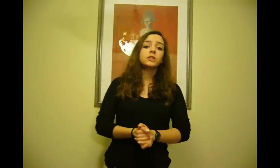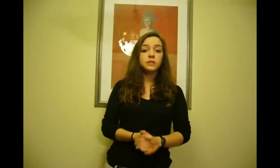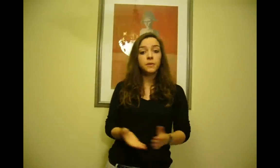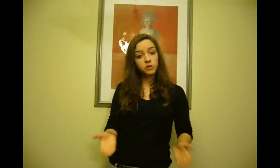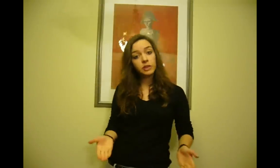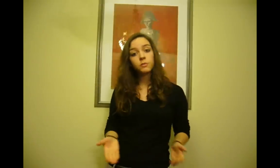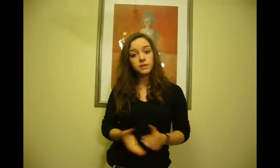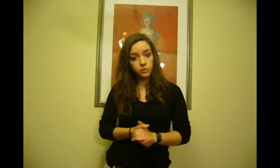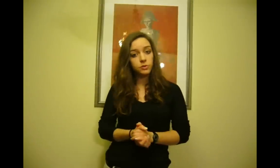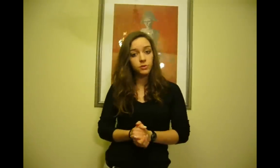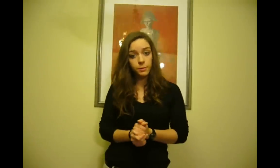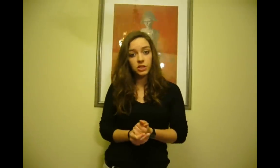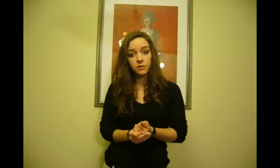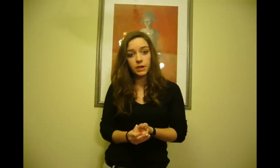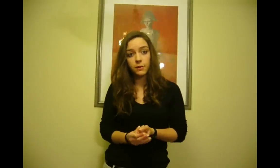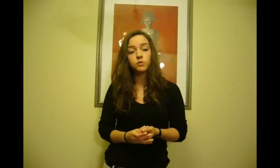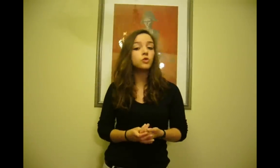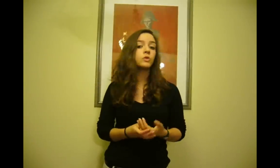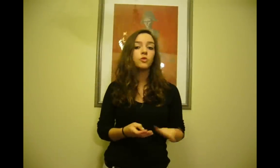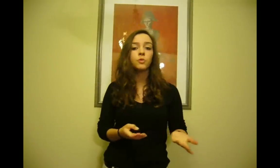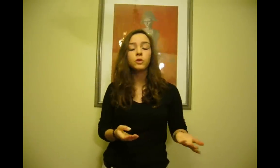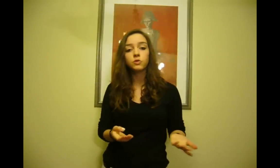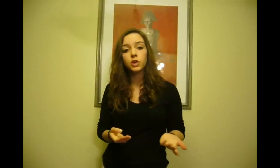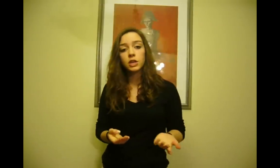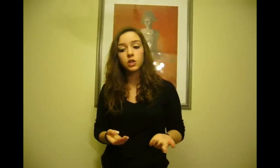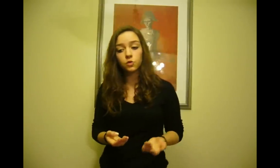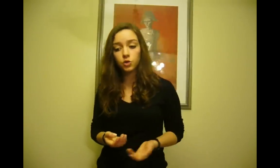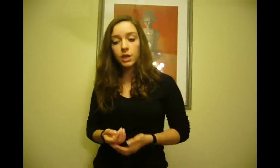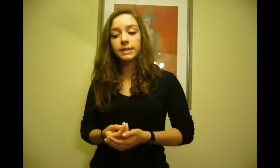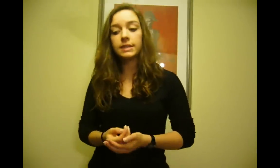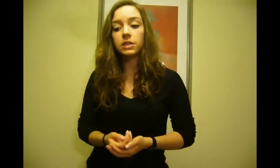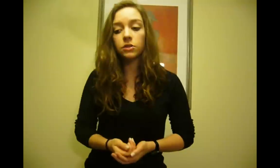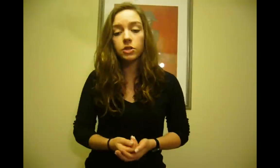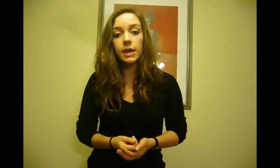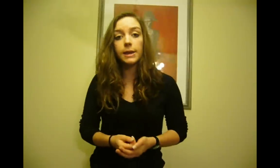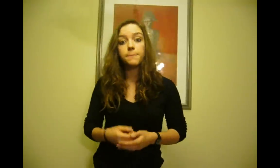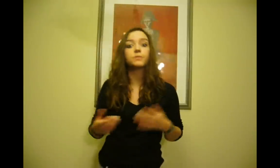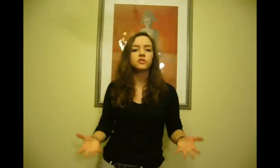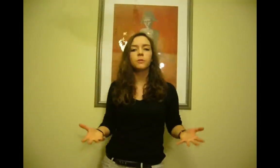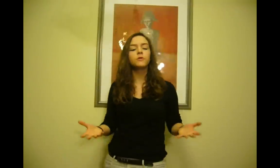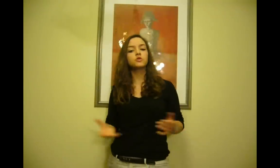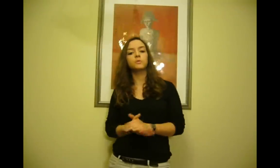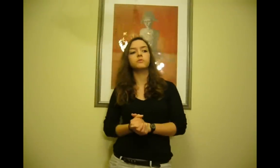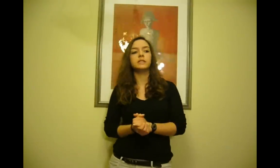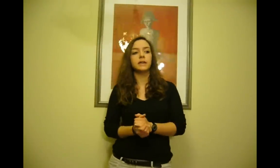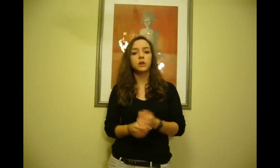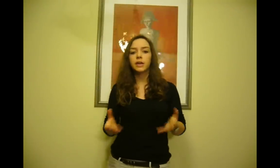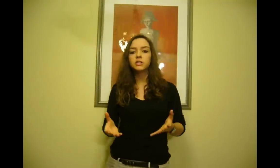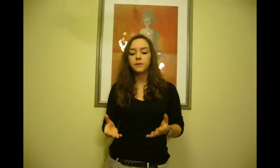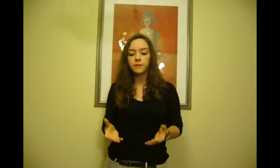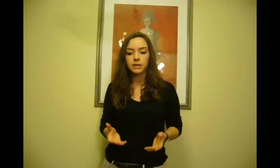Estiveram-se à dormenta do tempo que lá estiveram. É um truque muito comum que os seres, os sermócolos costumam utilizar. O que é isto significa?